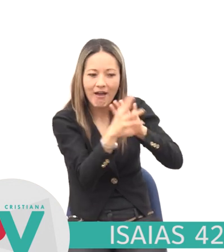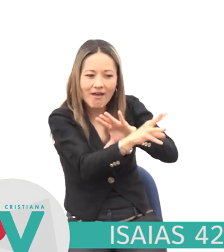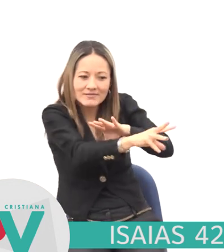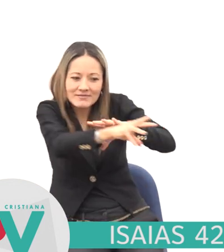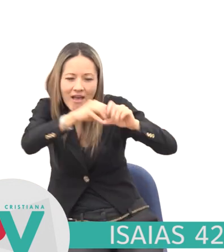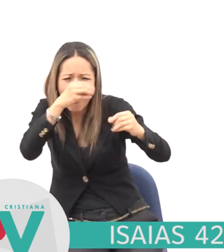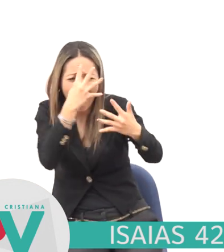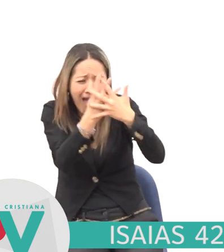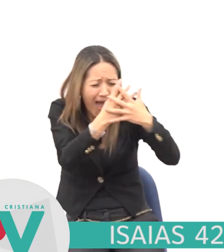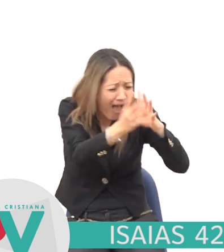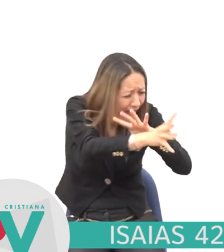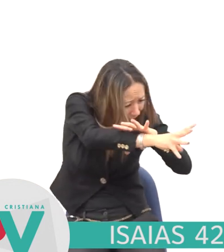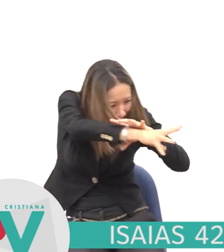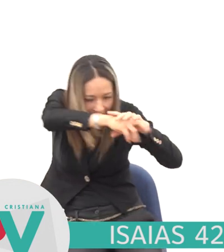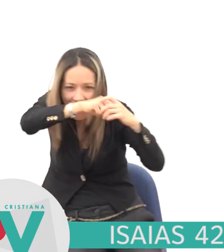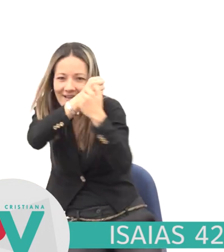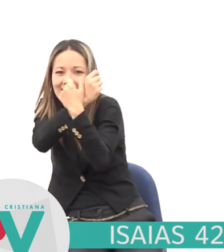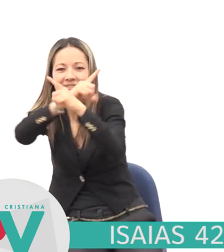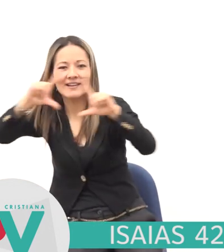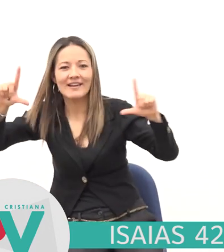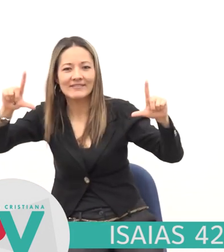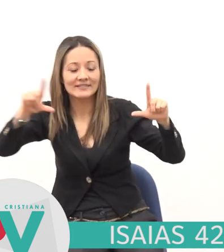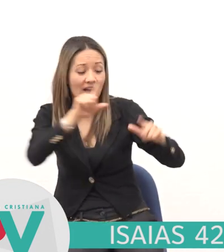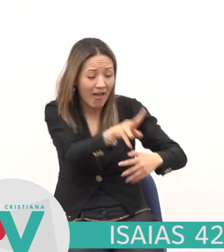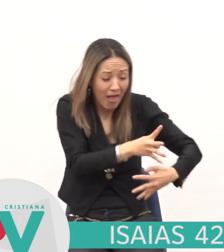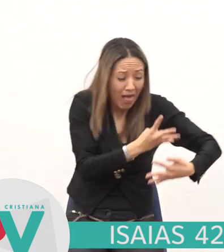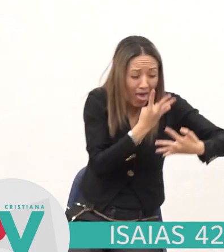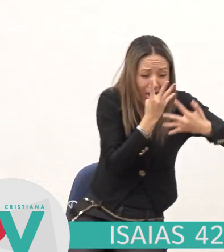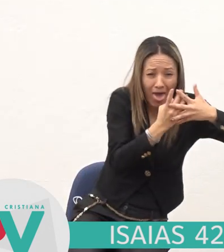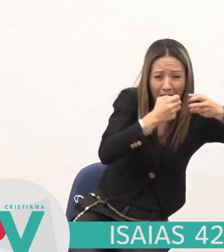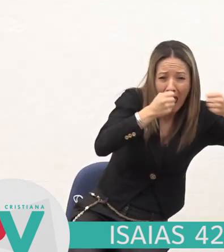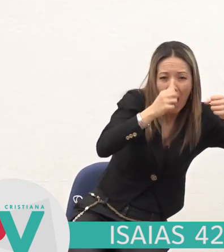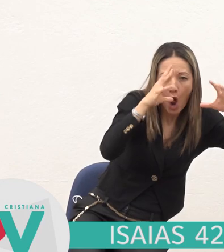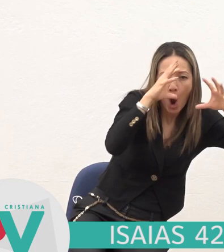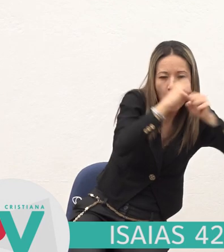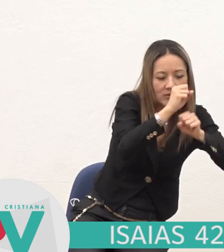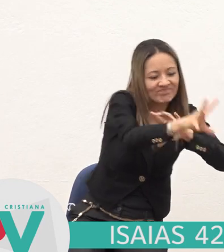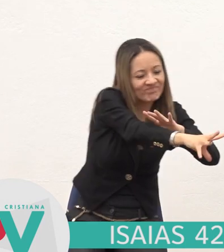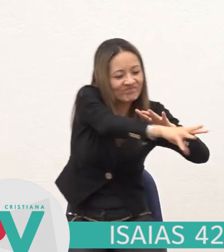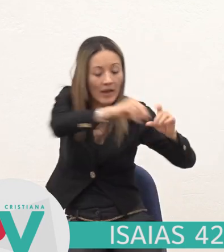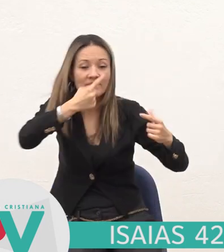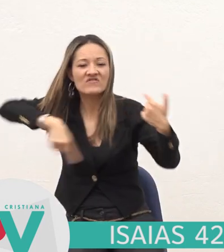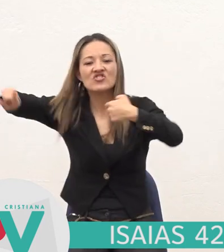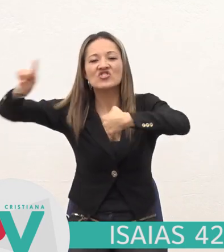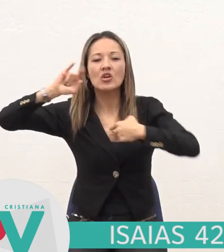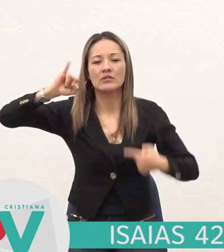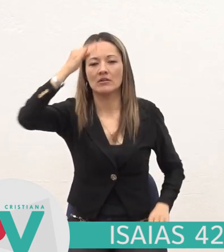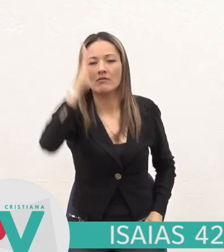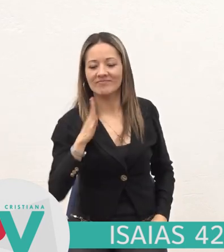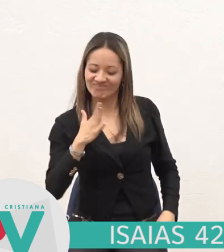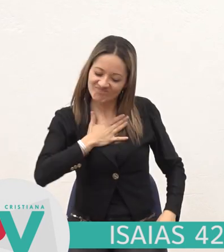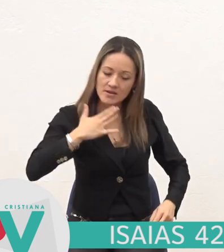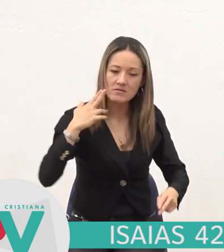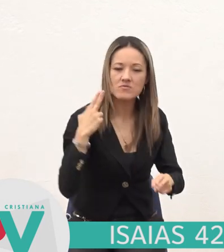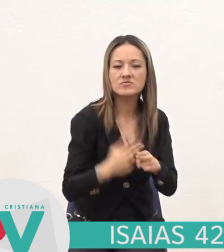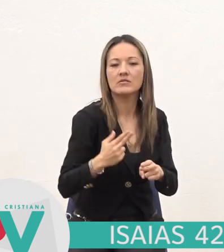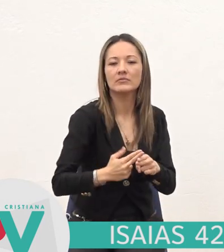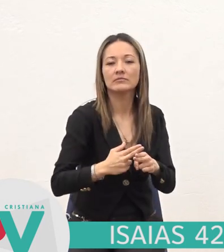presos Y de casas de prisión A los que moran En tinieblas Yo Jehová Este es mi nombre Y a otro No